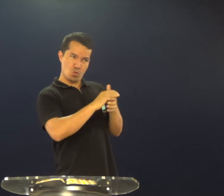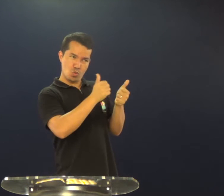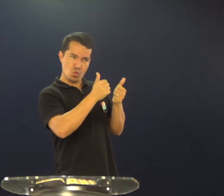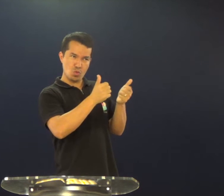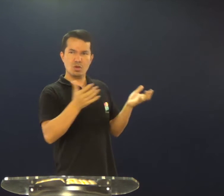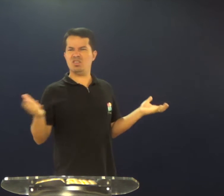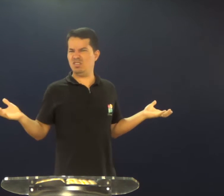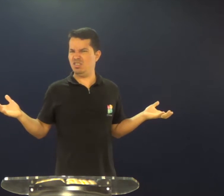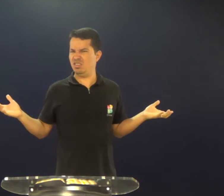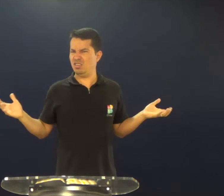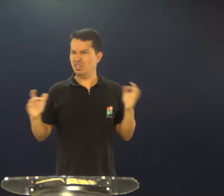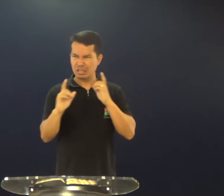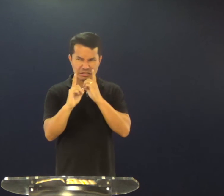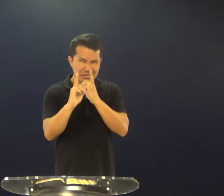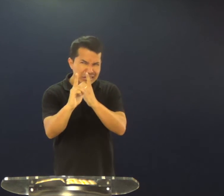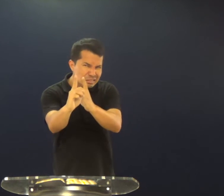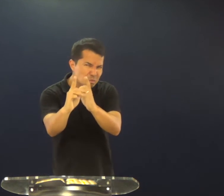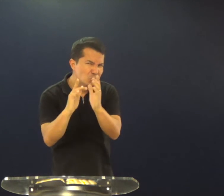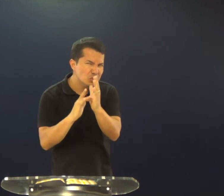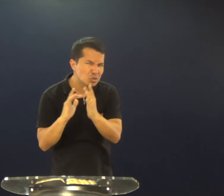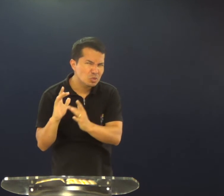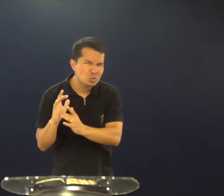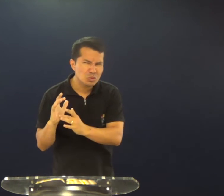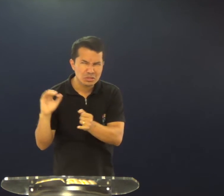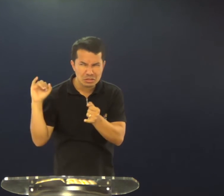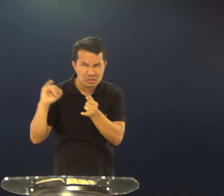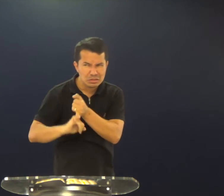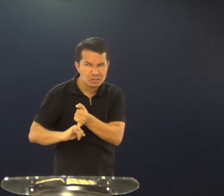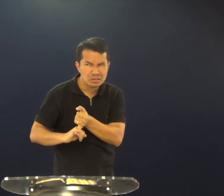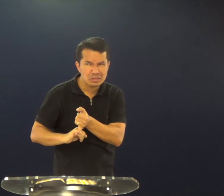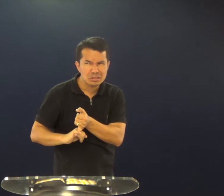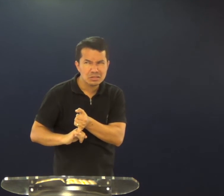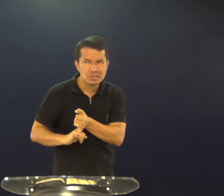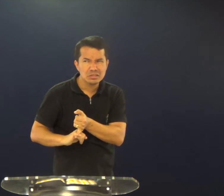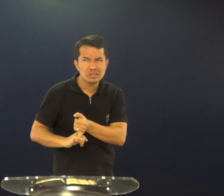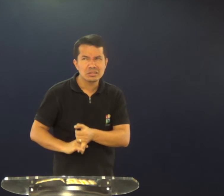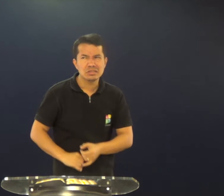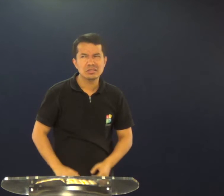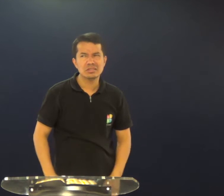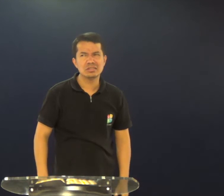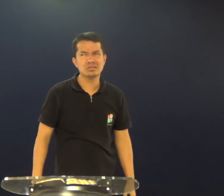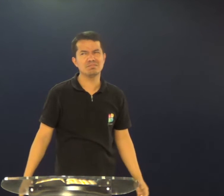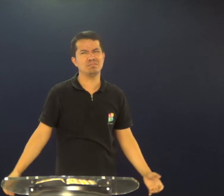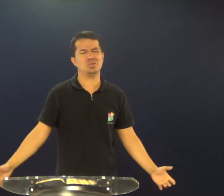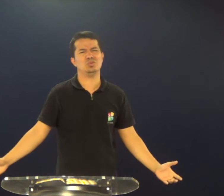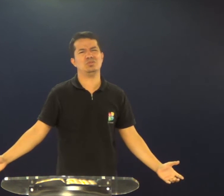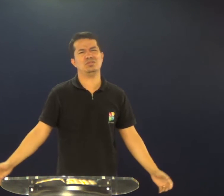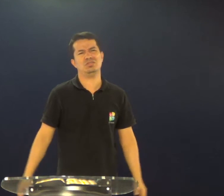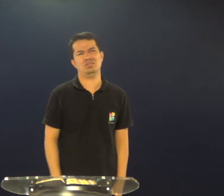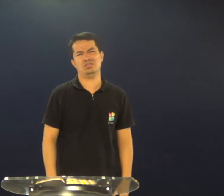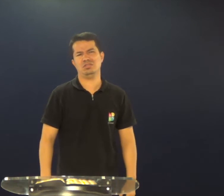oi, te amo, amor. Isso é ser um discípulo de Jesus? Quem trai é um discípulo de Jesus?